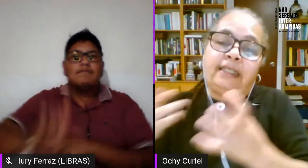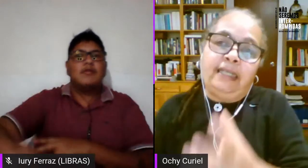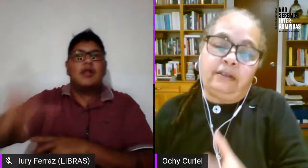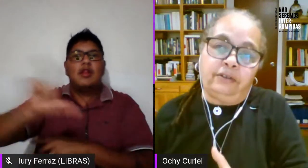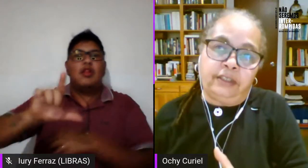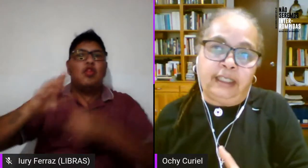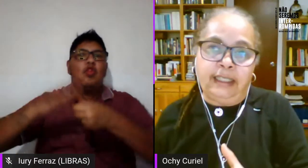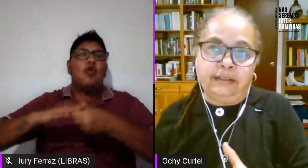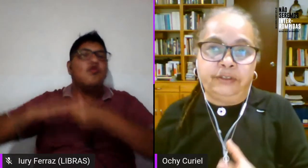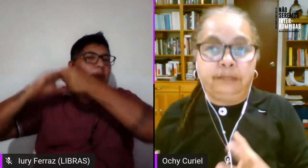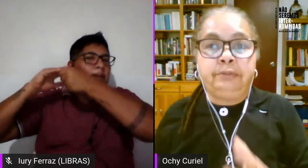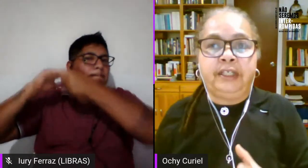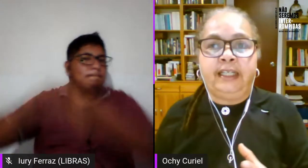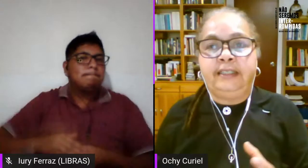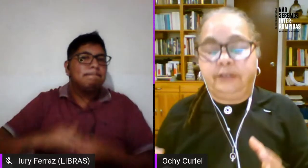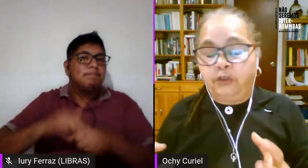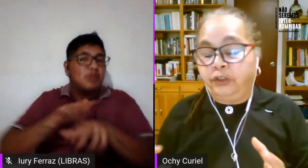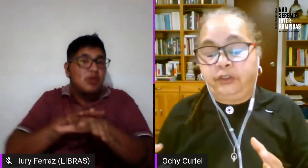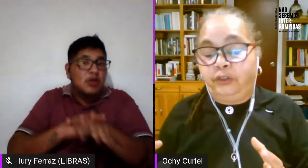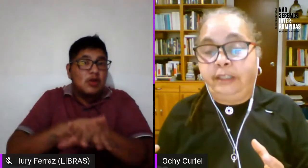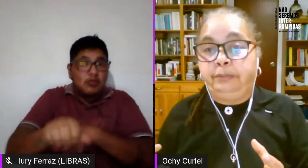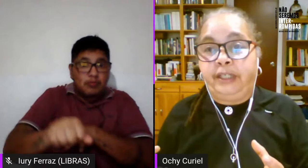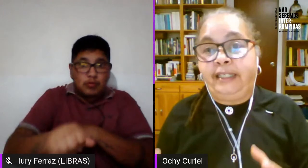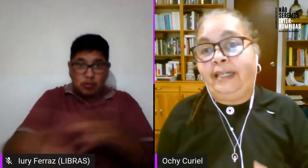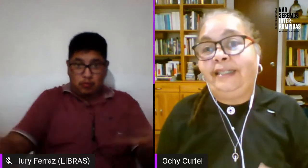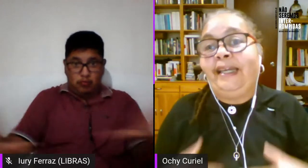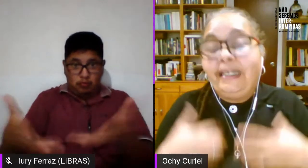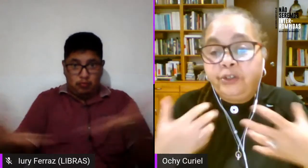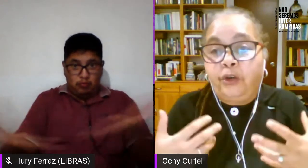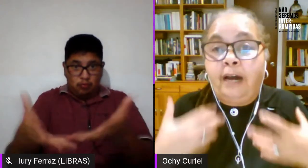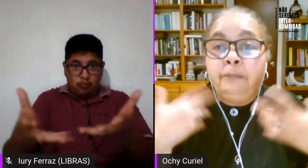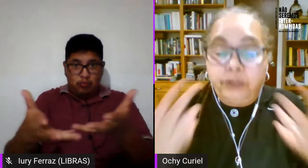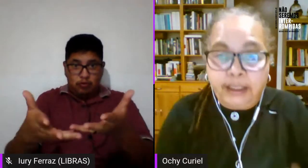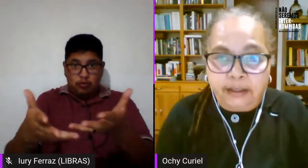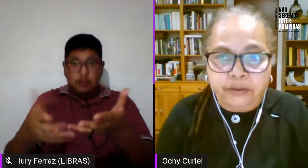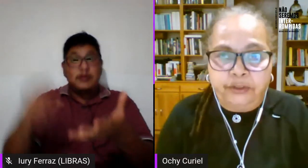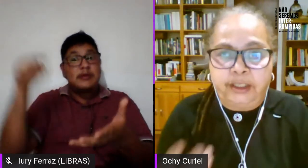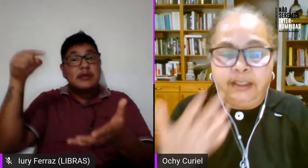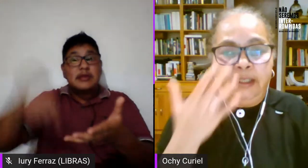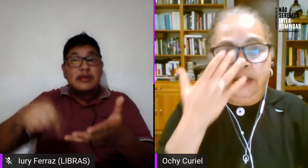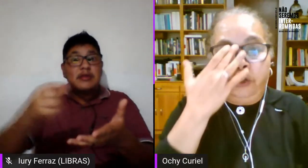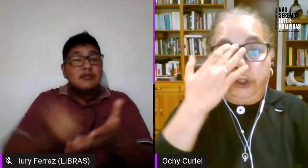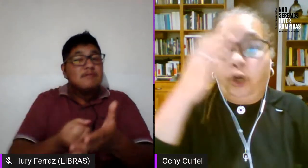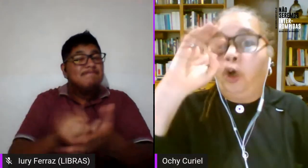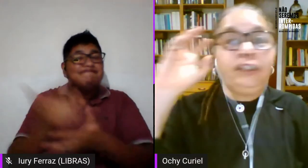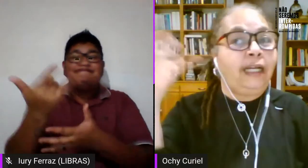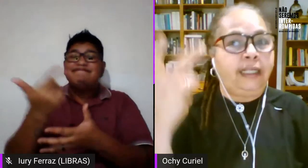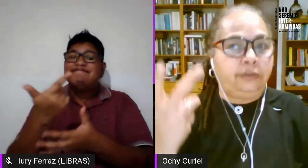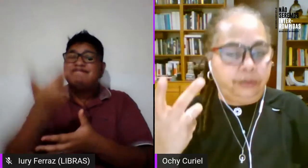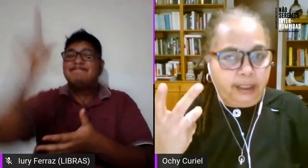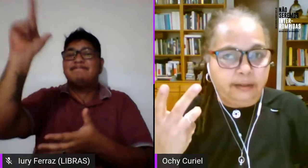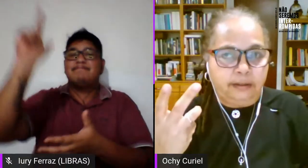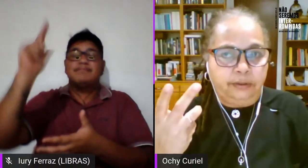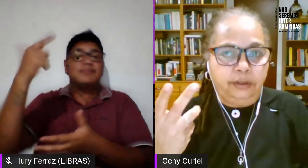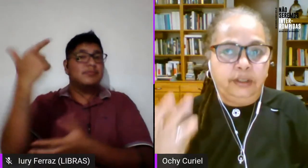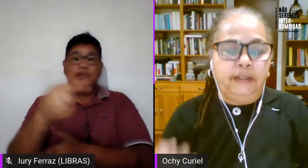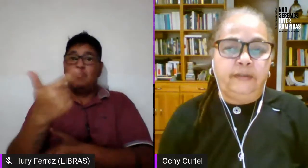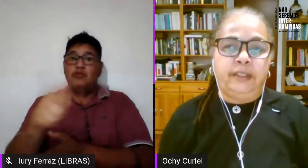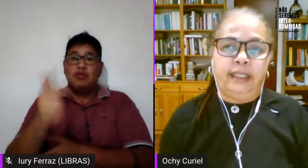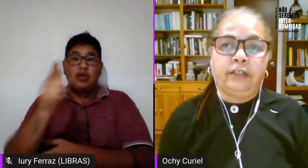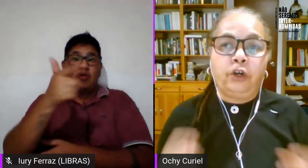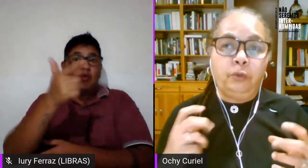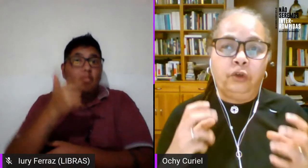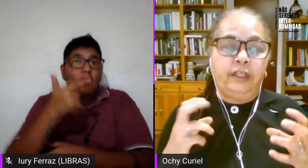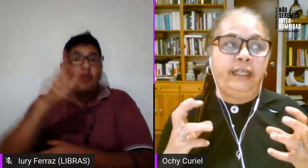obviamente en la colonialidad contemporánea y eso a muchas de nosotras nos dio otra lectura ¿no?